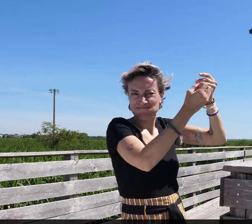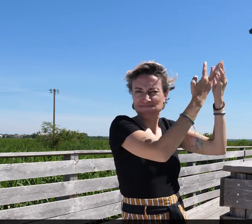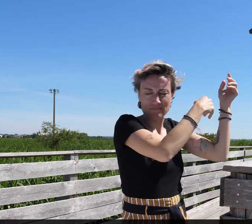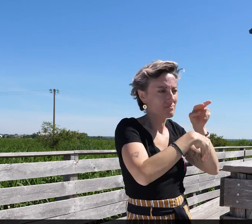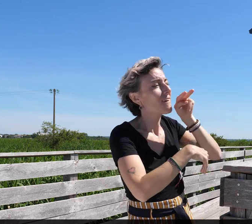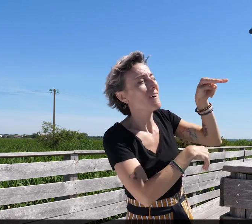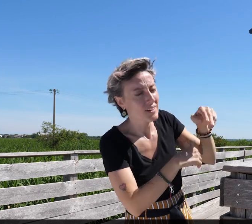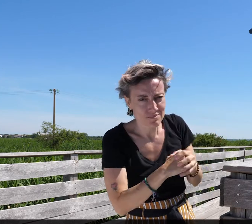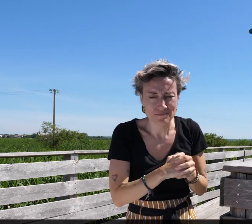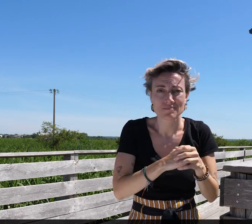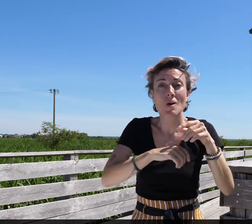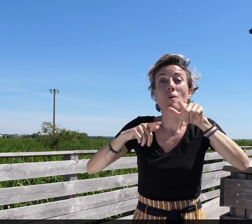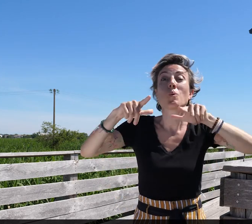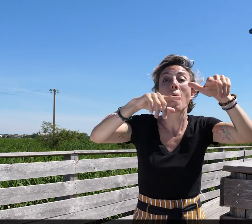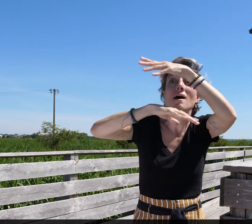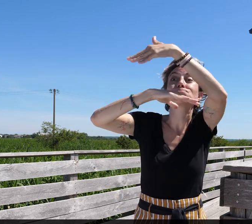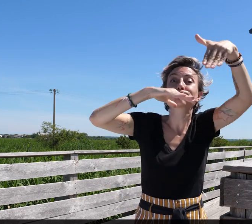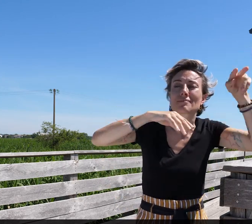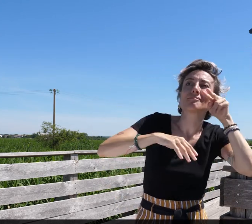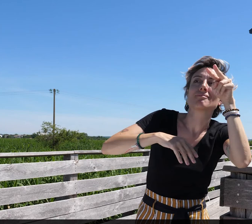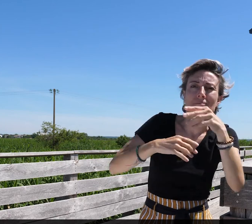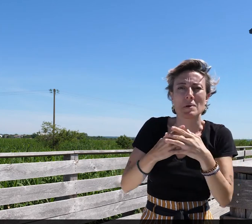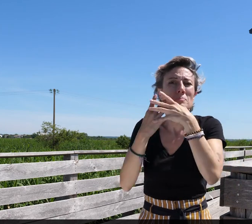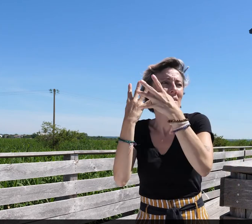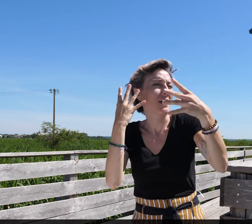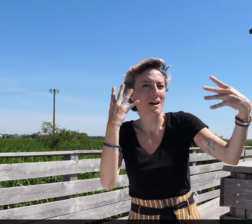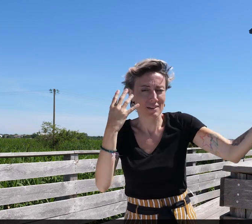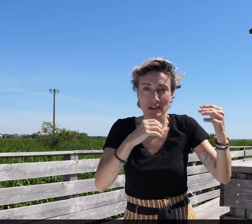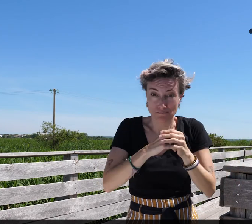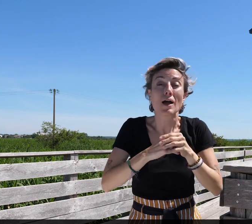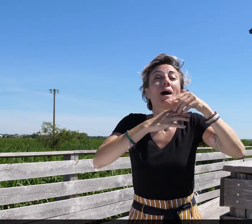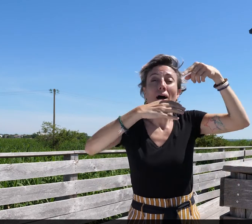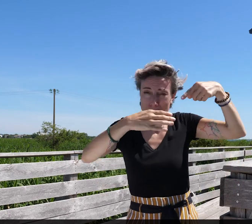et révèle différents points de vue sur le village, les bras de la Loire,